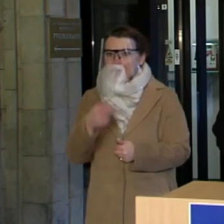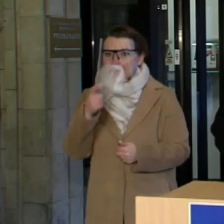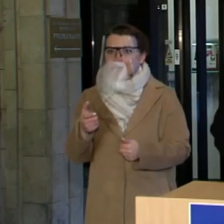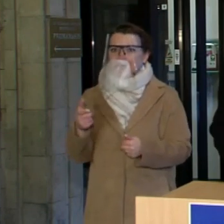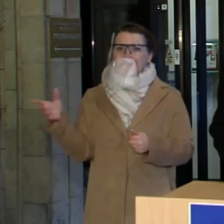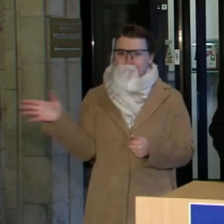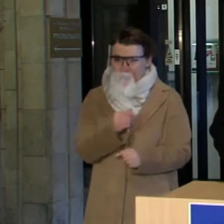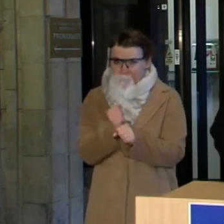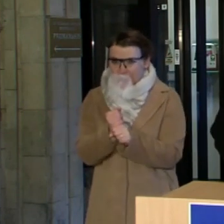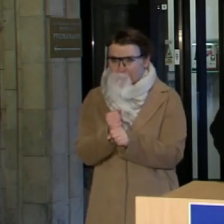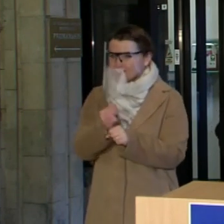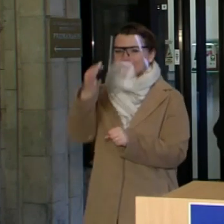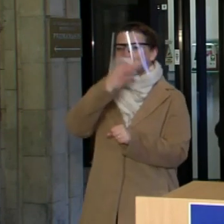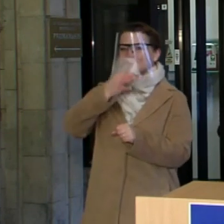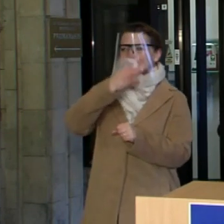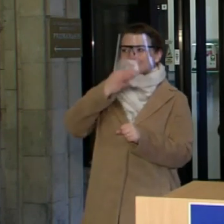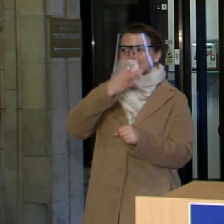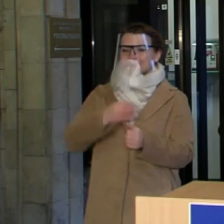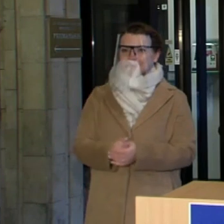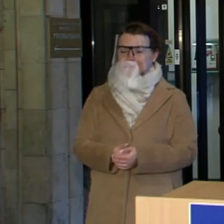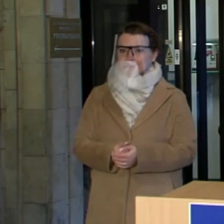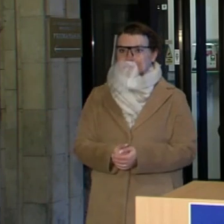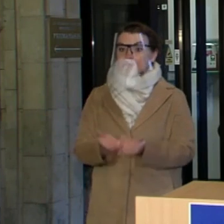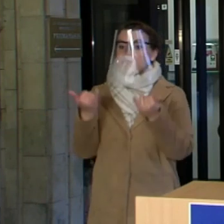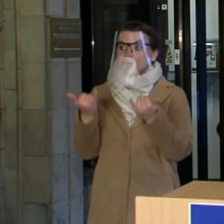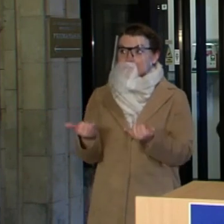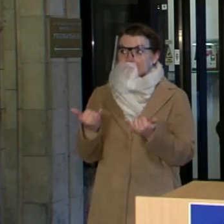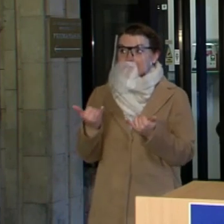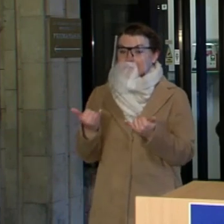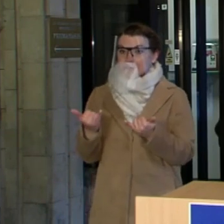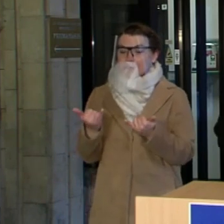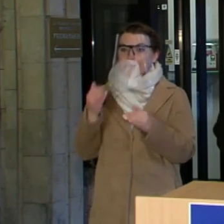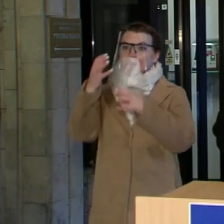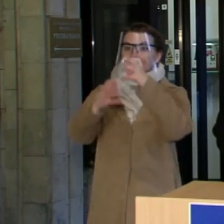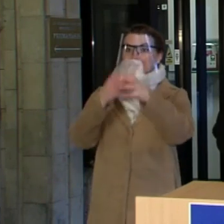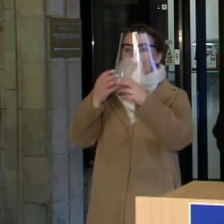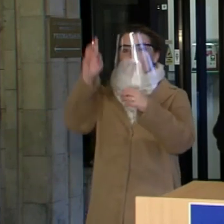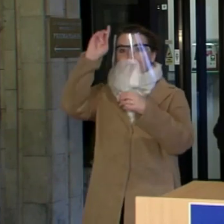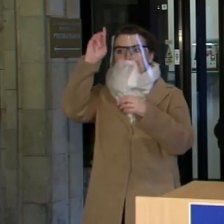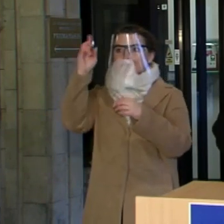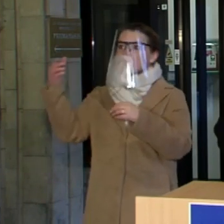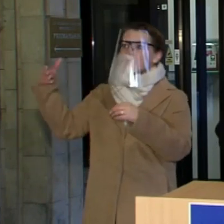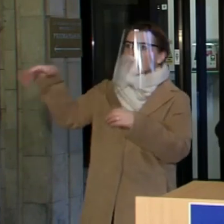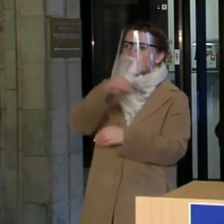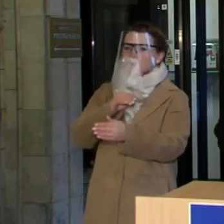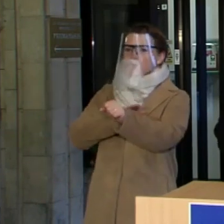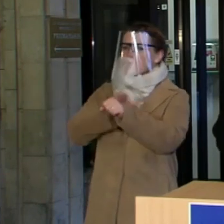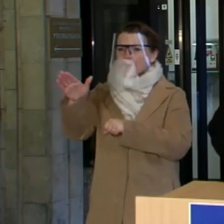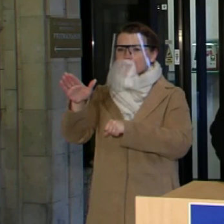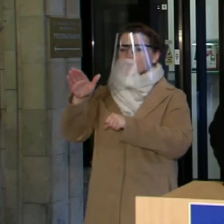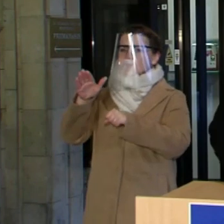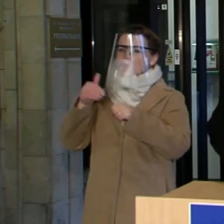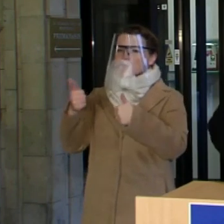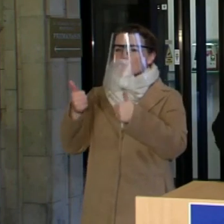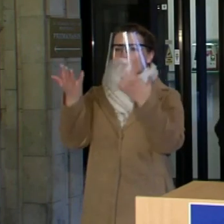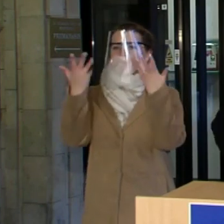Žinoma, kad ne viskas. Žinoma, kad ne viskas, bet turbūt šiandien tokios pasaulio šalies nėrastumėm, kur buvo padaryta absoliučiai viskas ir